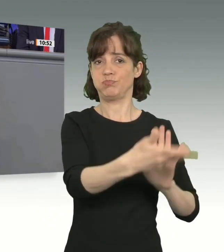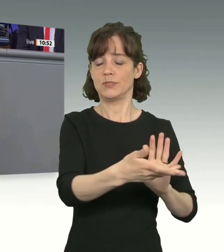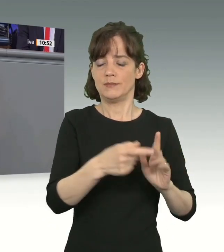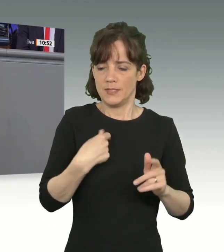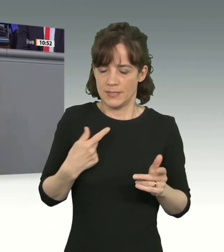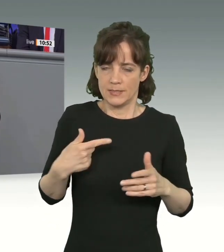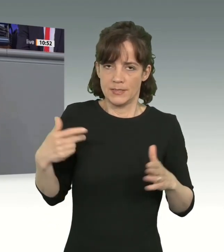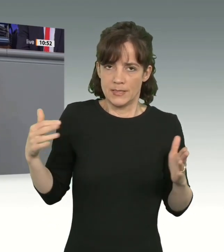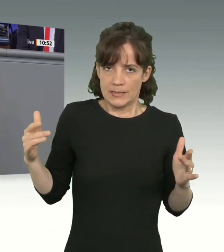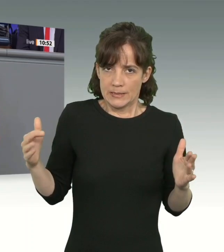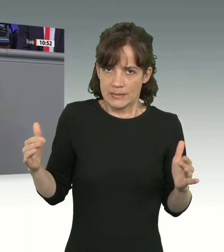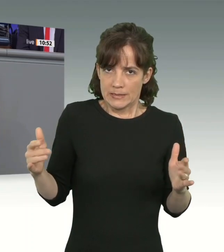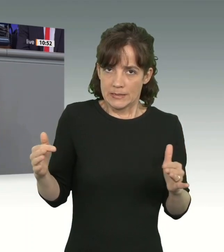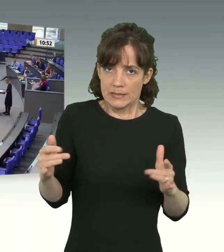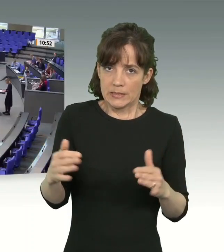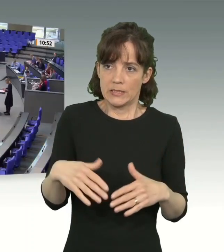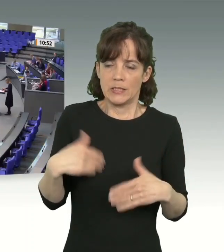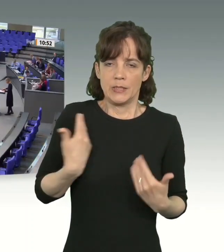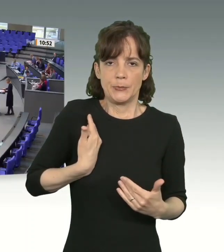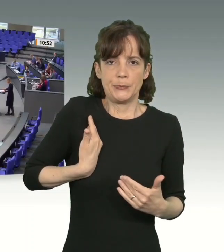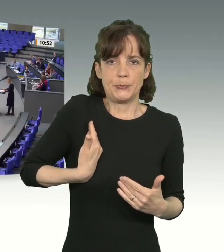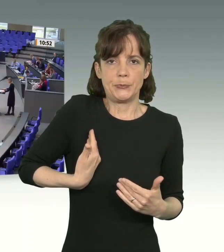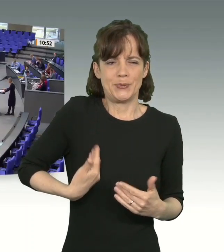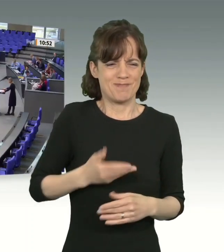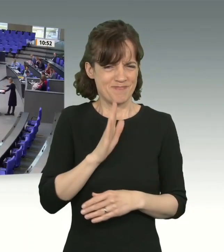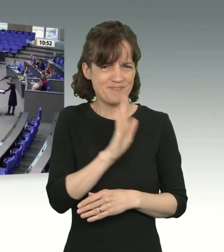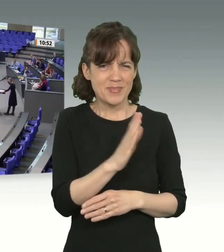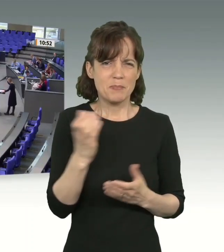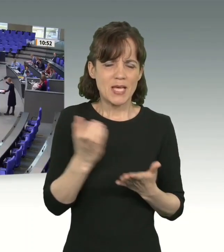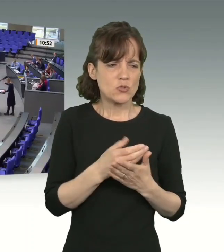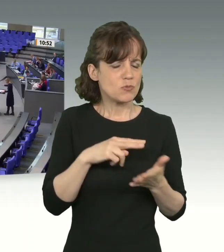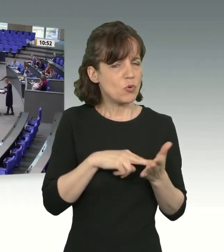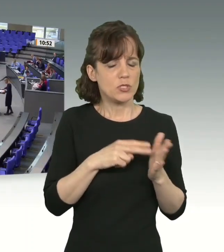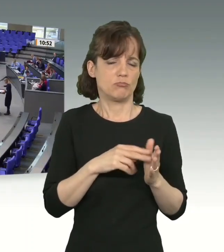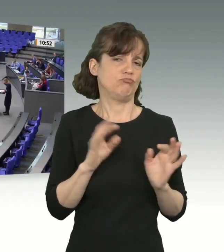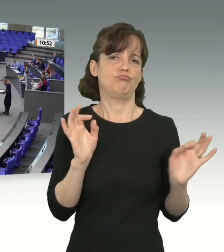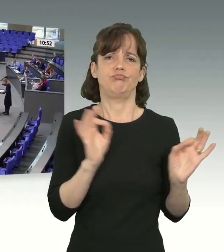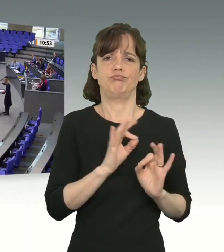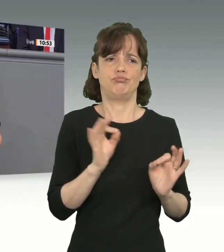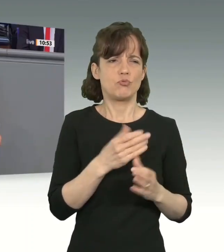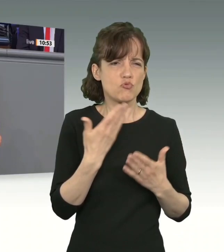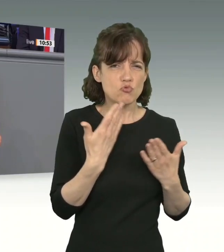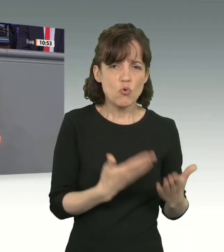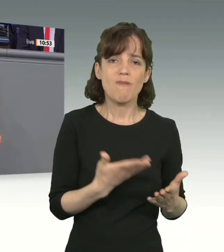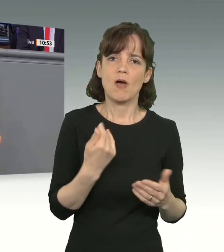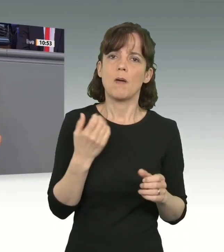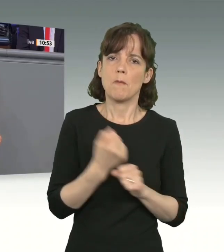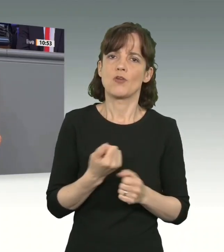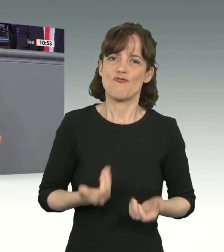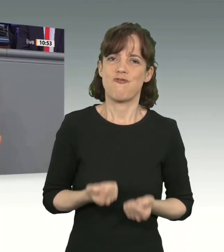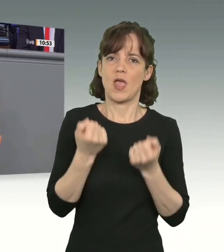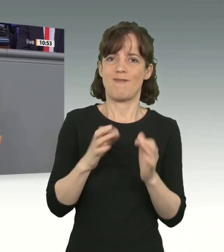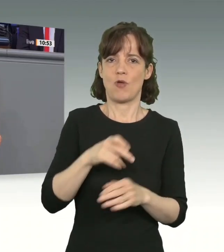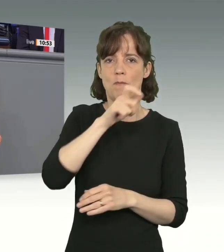eurer Migrationspolitik, die es Menschen schwer gemacht hat, in unseren